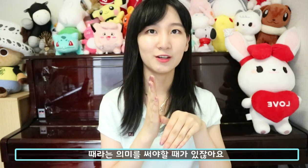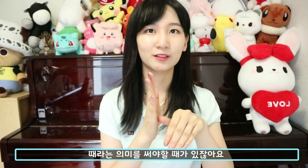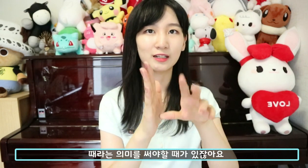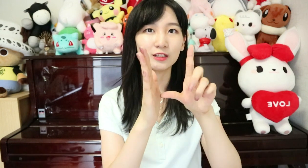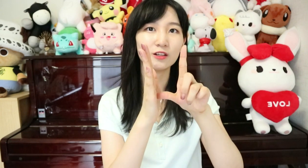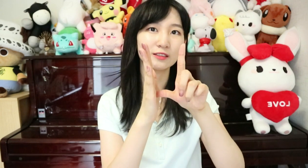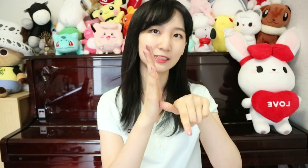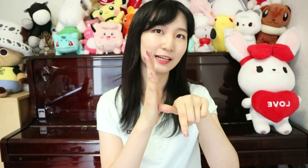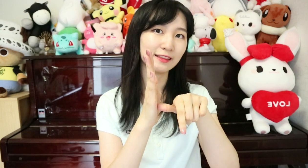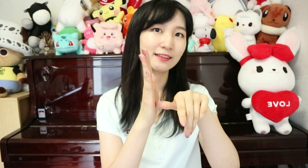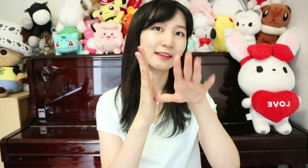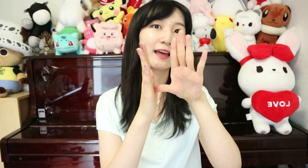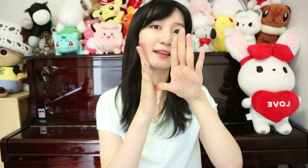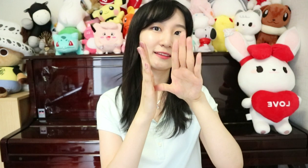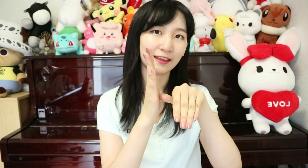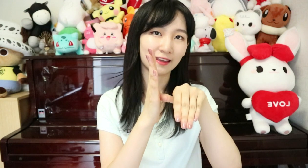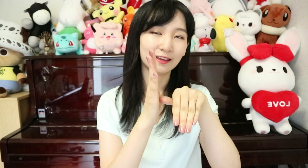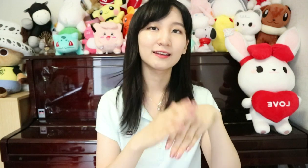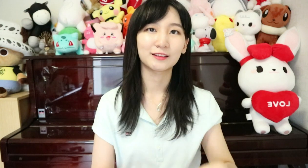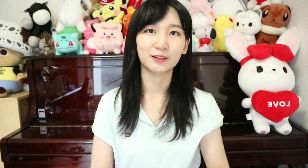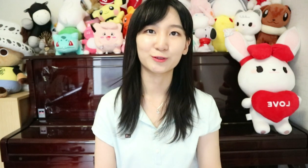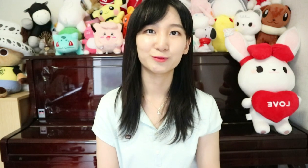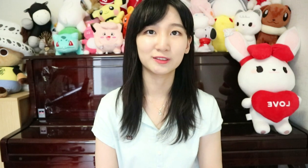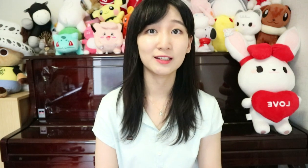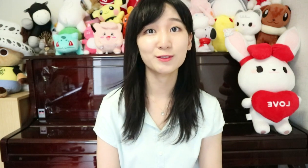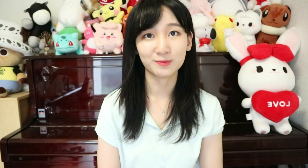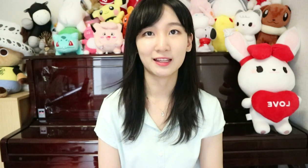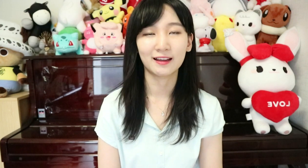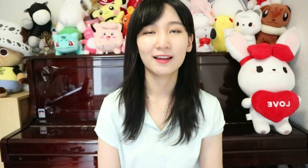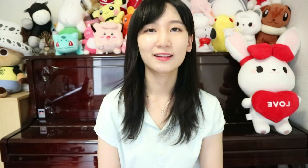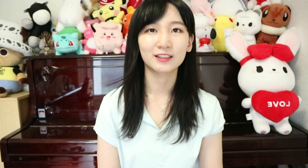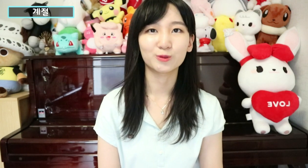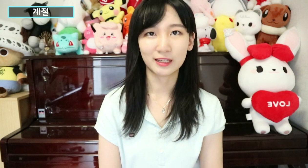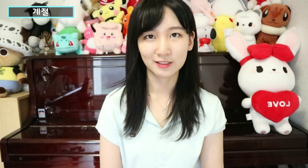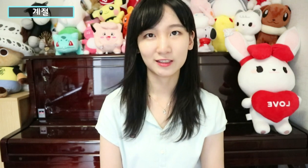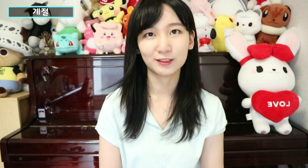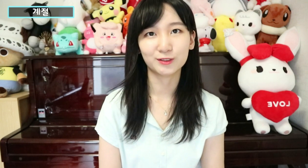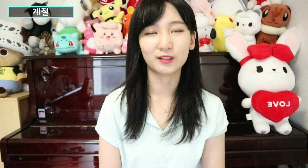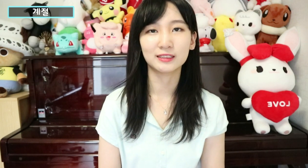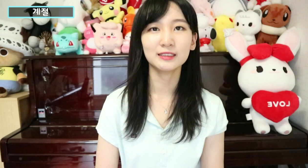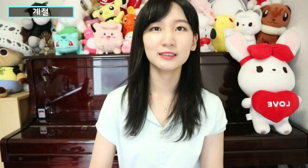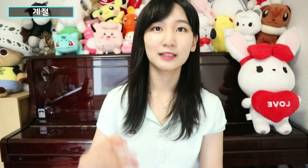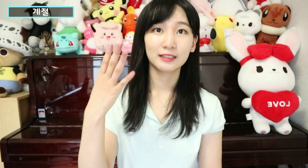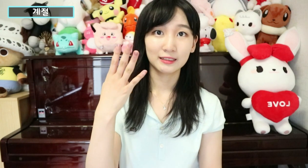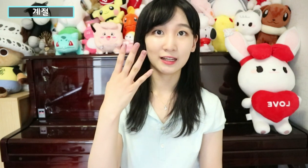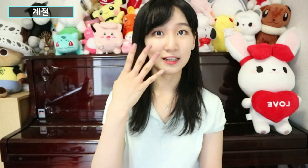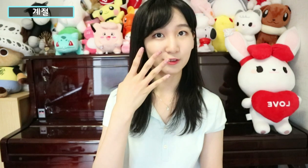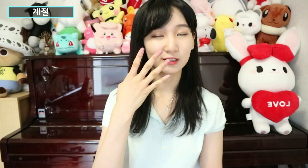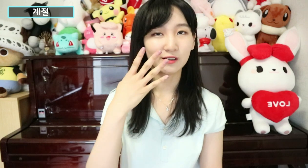그래서 시간. 때. 이렇게 구분을 해줍니다. 그리고 계절이라는 수화는. 사계절이죠.